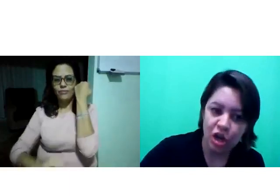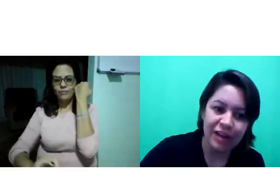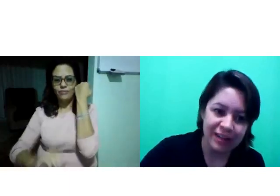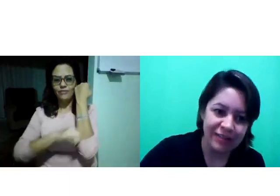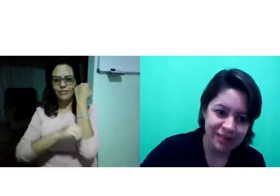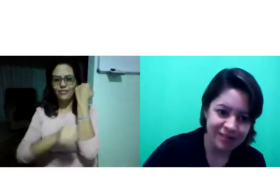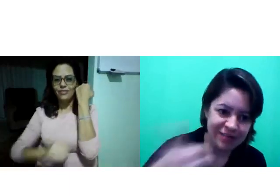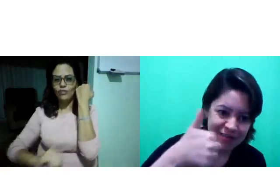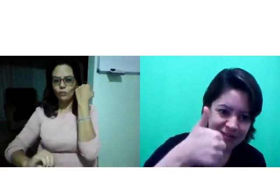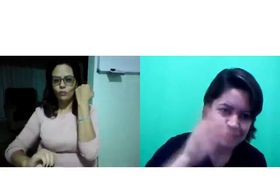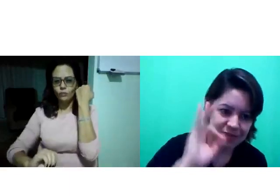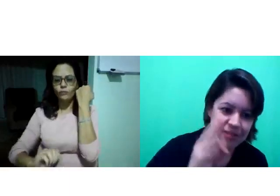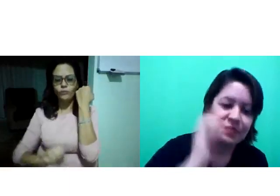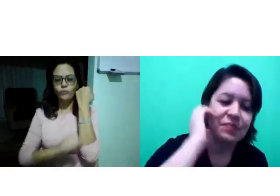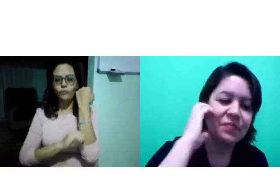mandioca.